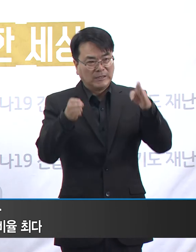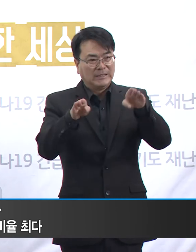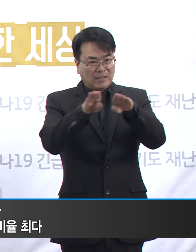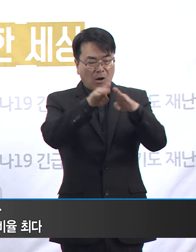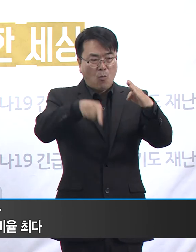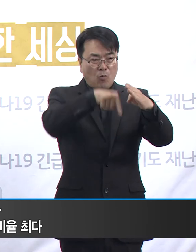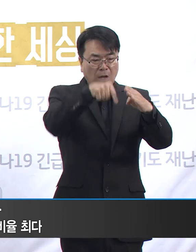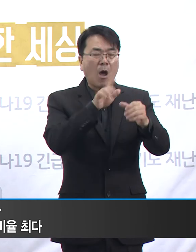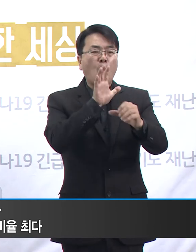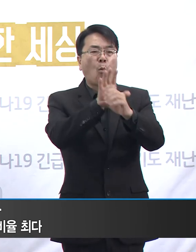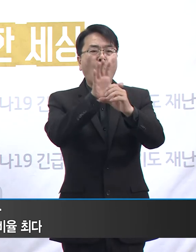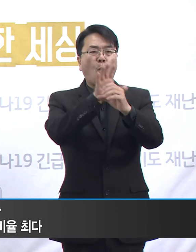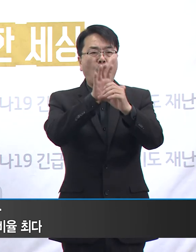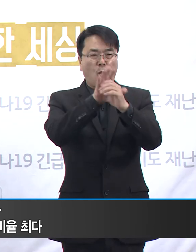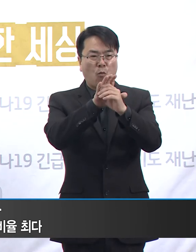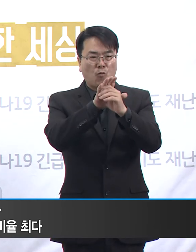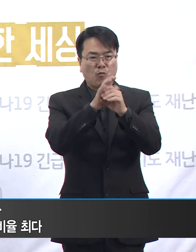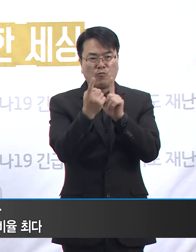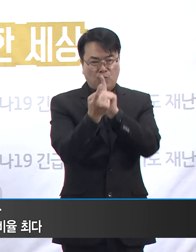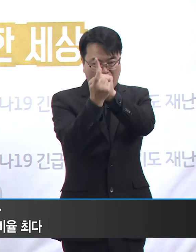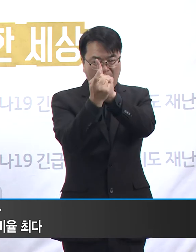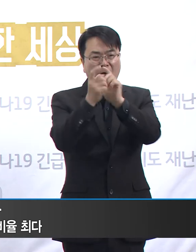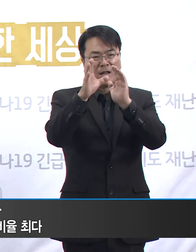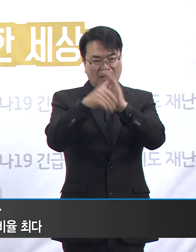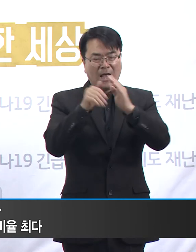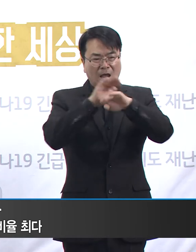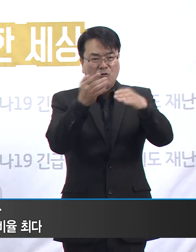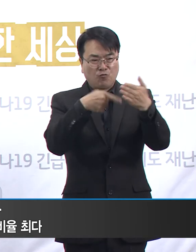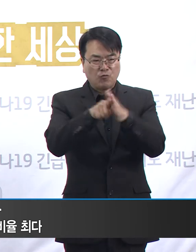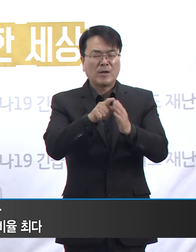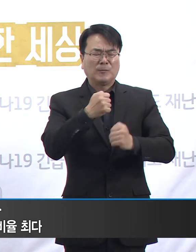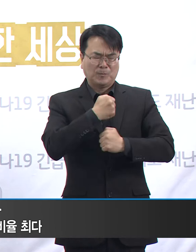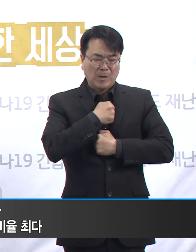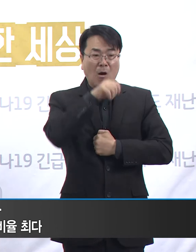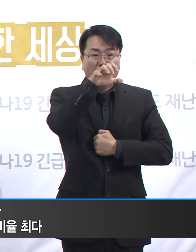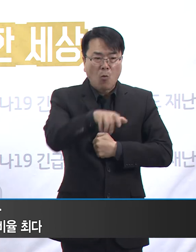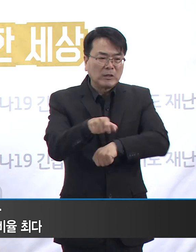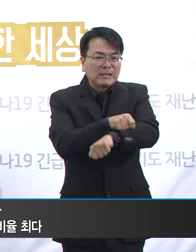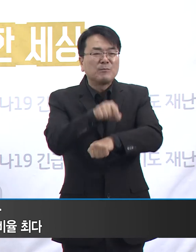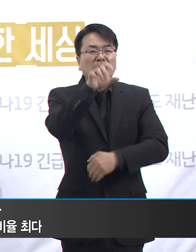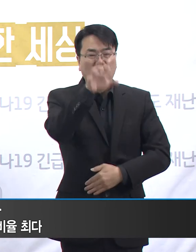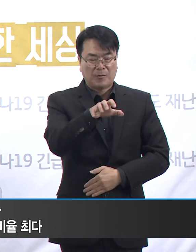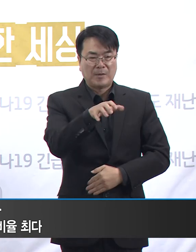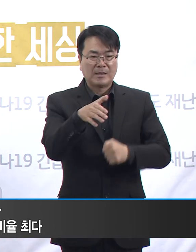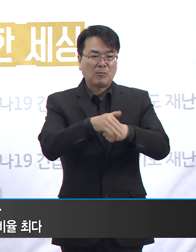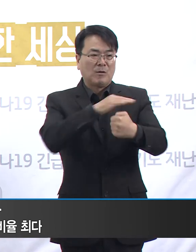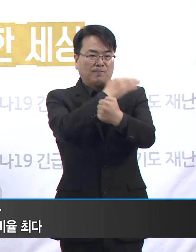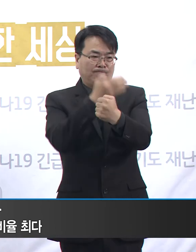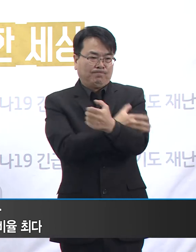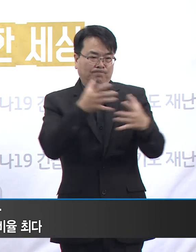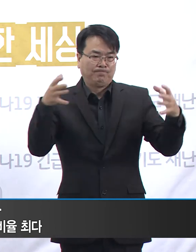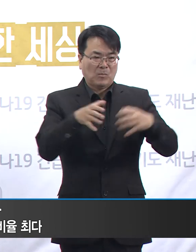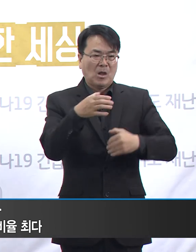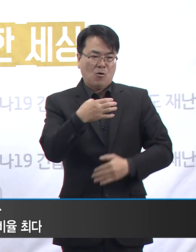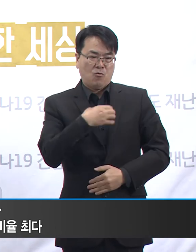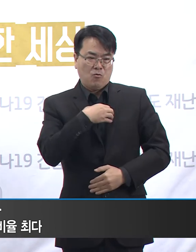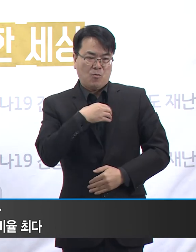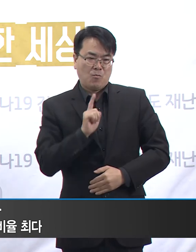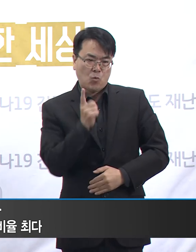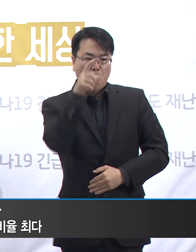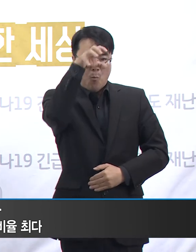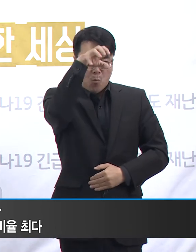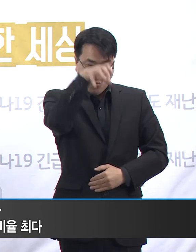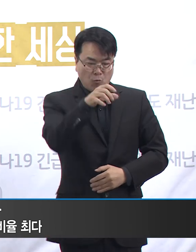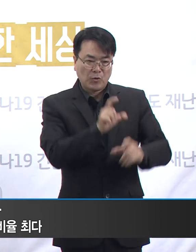코로나19 대응의 최전선입니다. 우리가 가진 역량을 집중하여 이런 고위험 공간에 추가